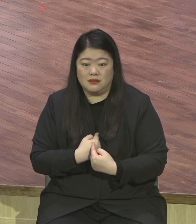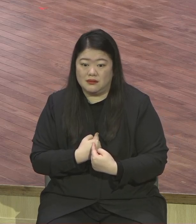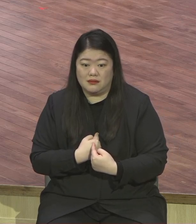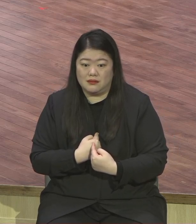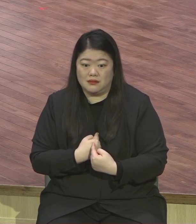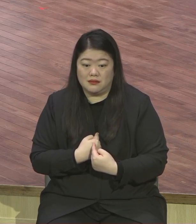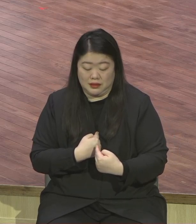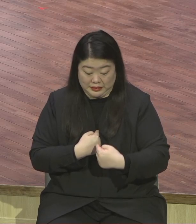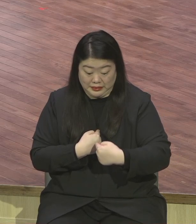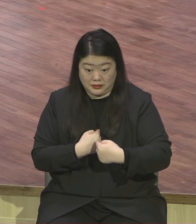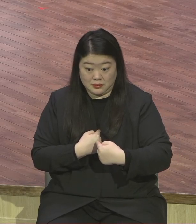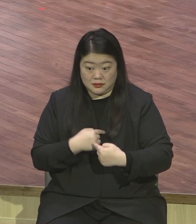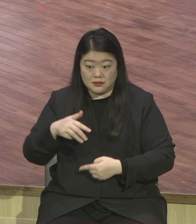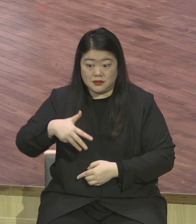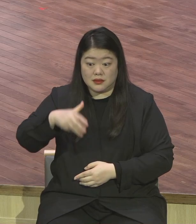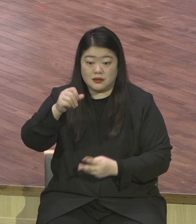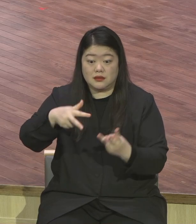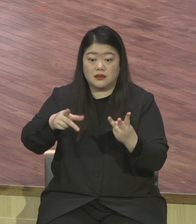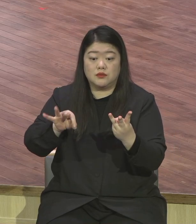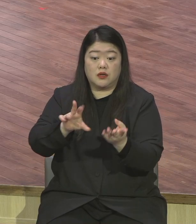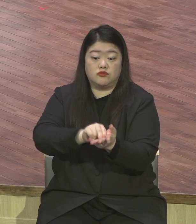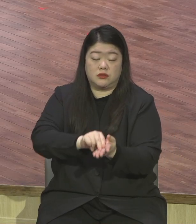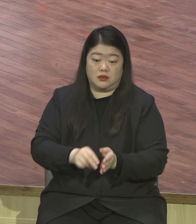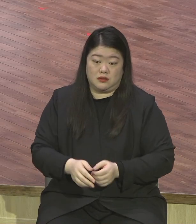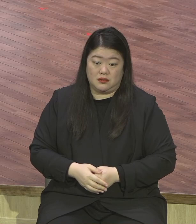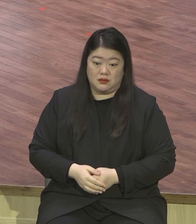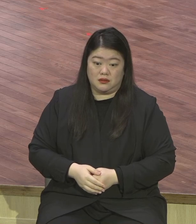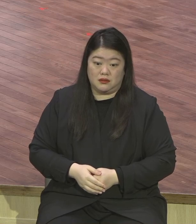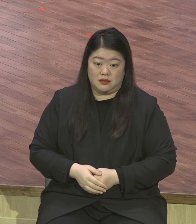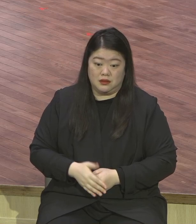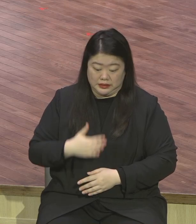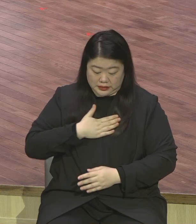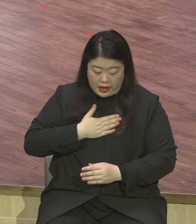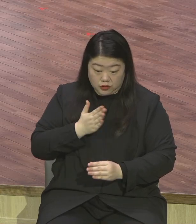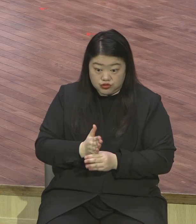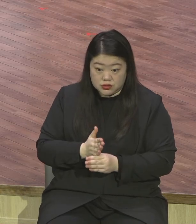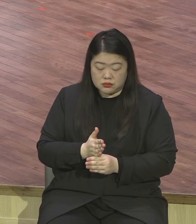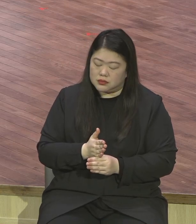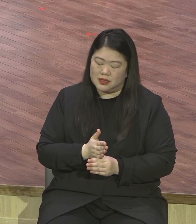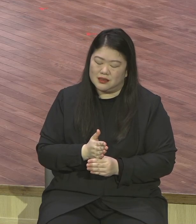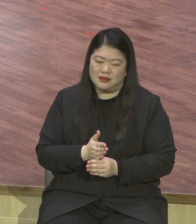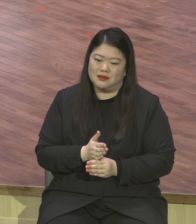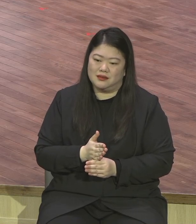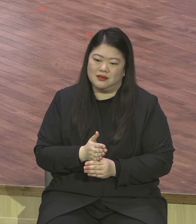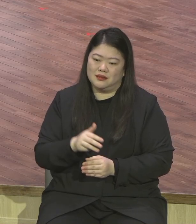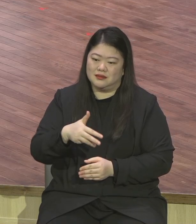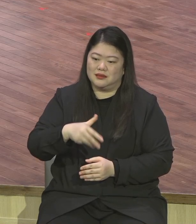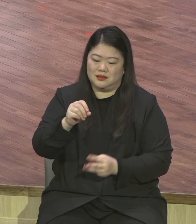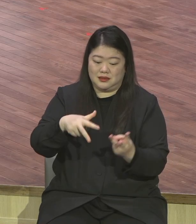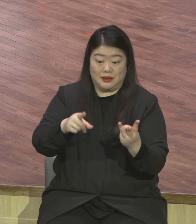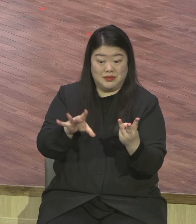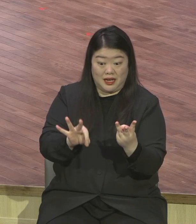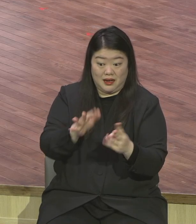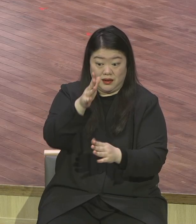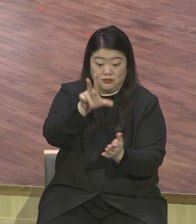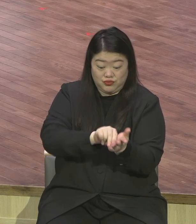3장입니다. 자기가 갖겠다는 것입니다. 그러니까 결국 모든 문제가 오는 겁니다.